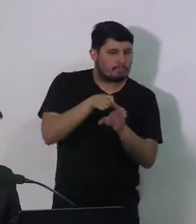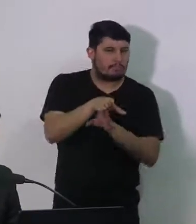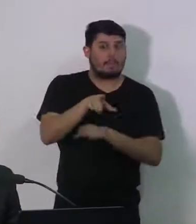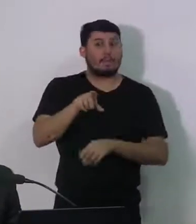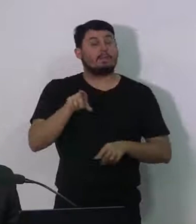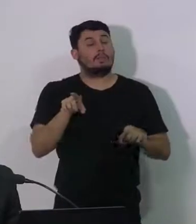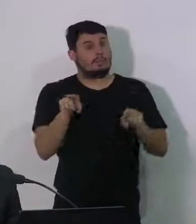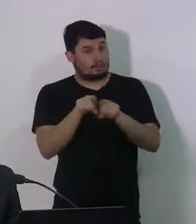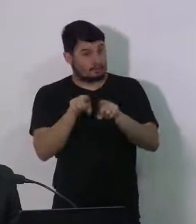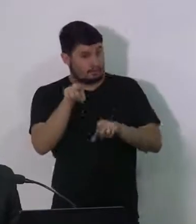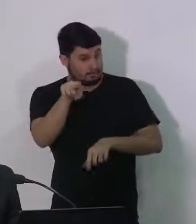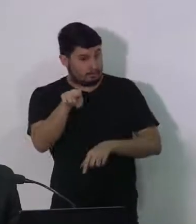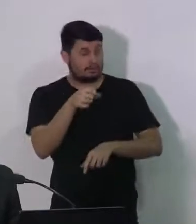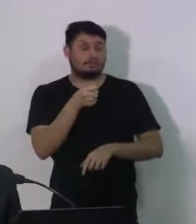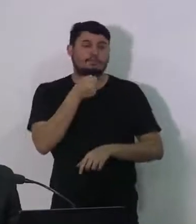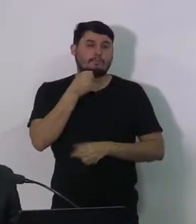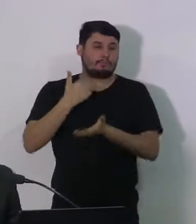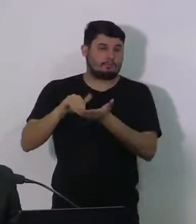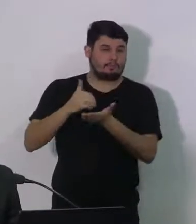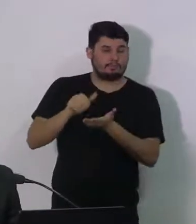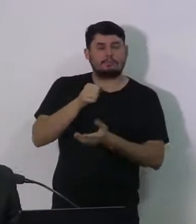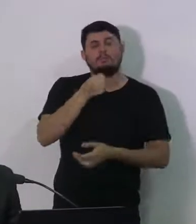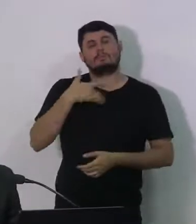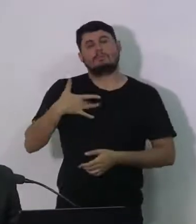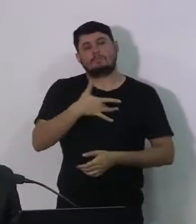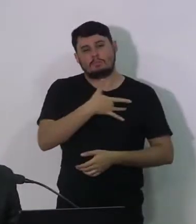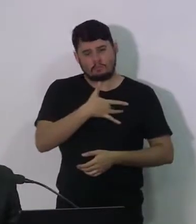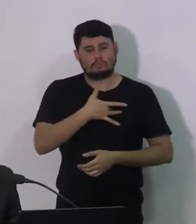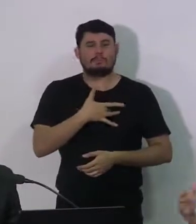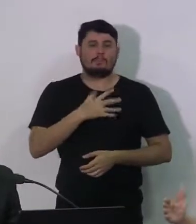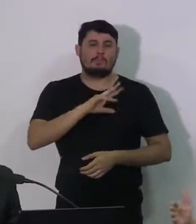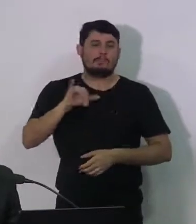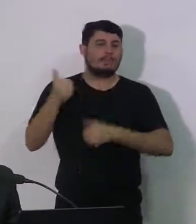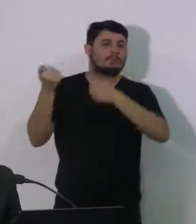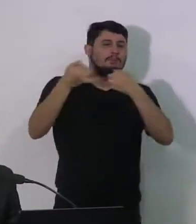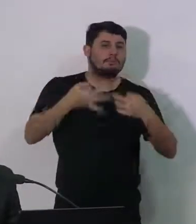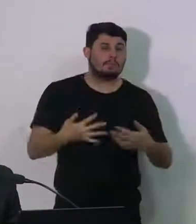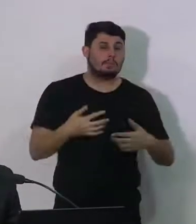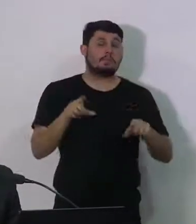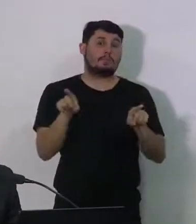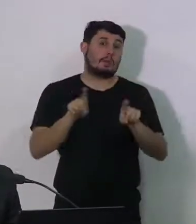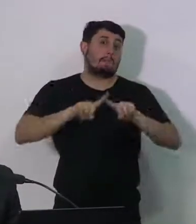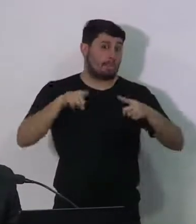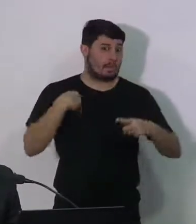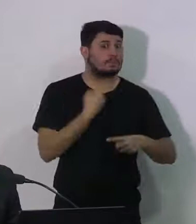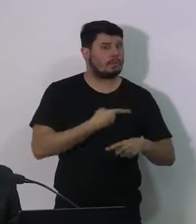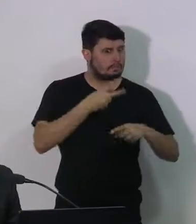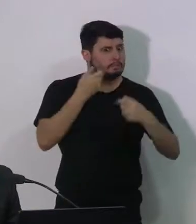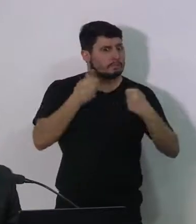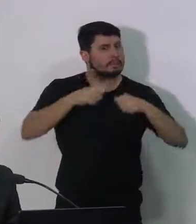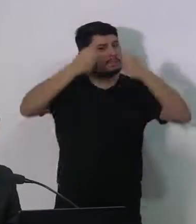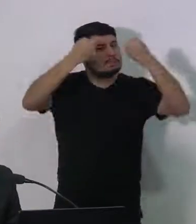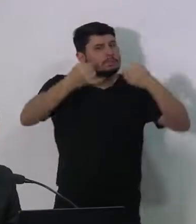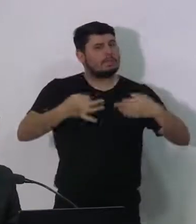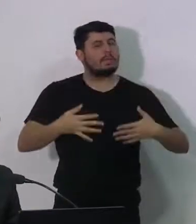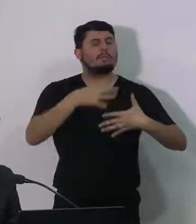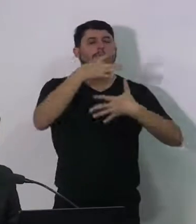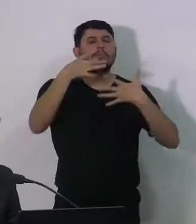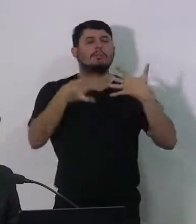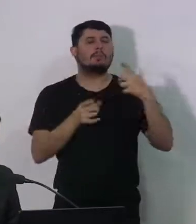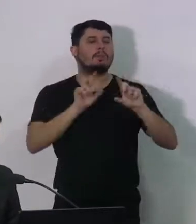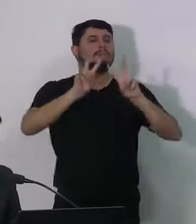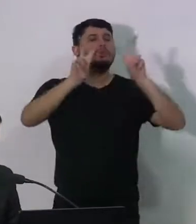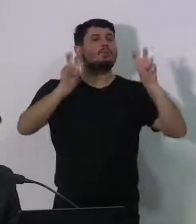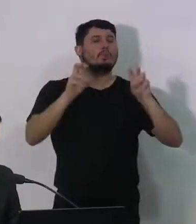vai detalhar, mas todo o redirecionamento da nossa rede de saúde, a partir das etapas que a gente vai tendo de contaminação da população. Mas